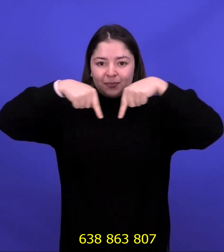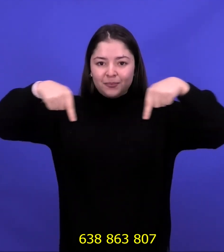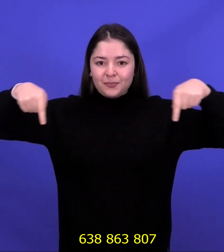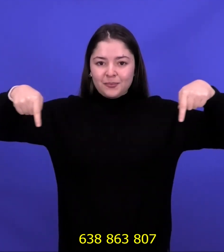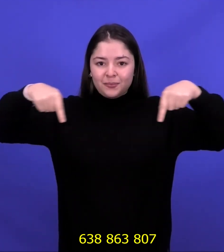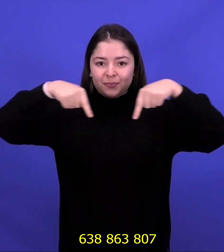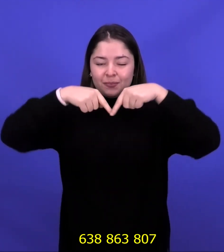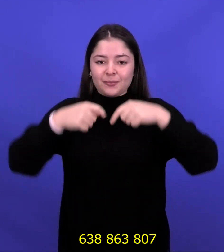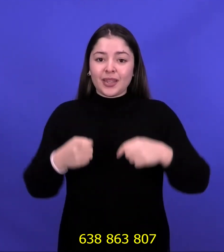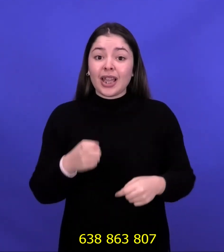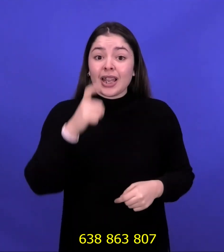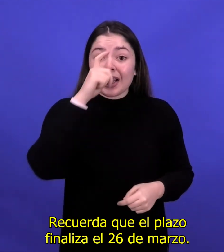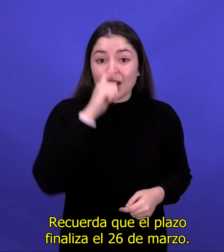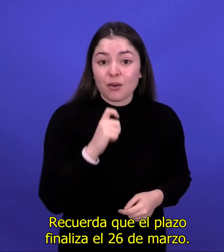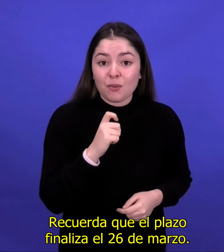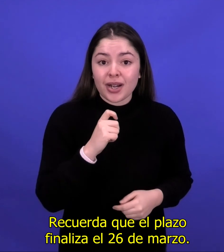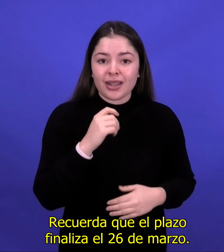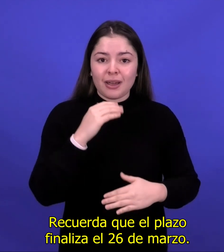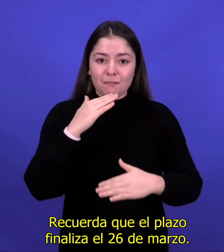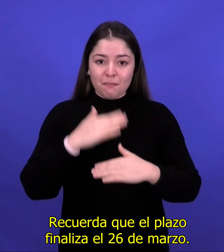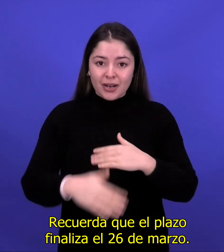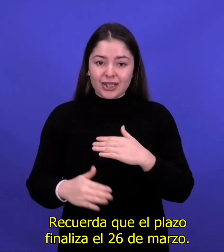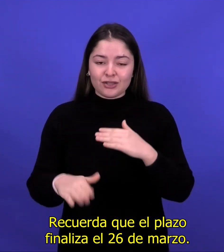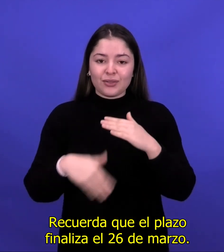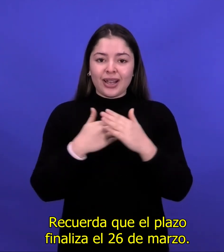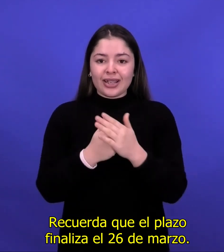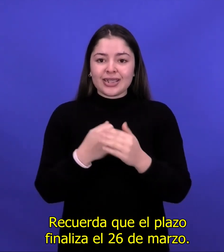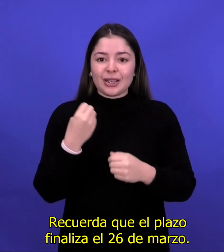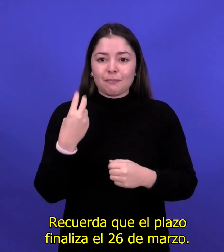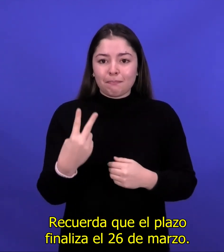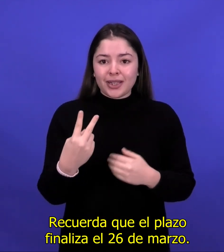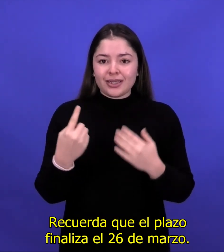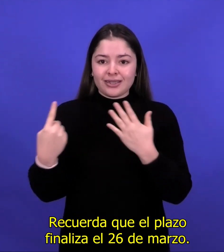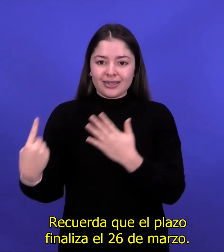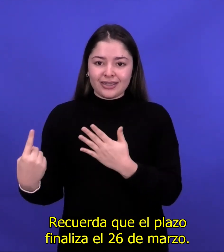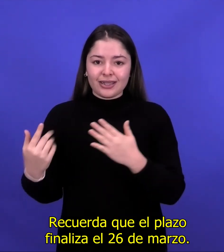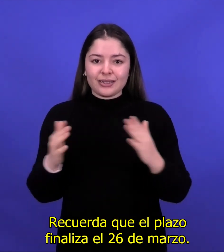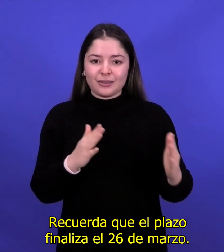Recuerda que el plazo finaliza el 26 de marzo. ¡Gracias!